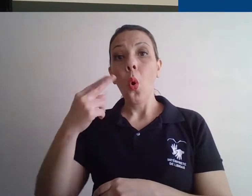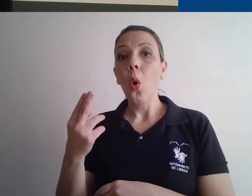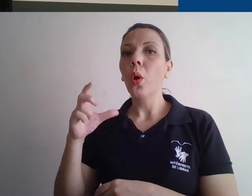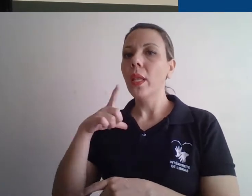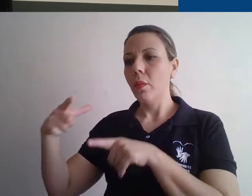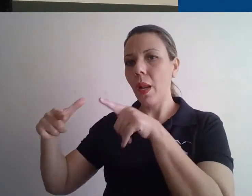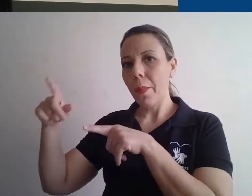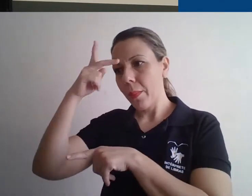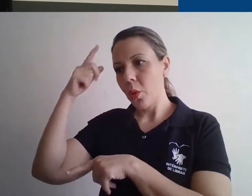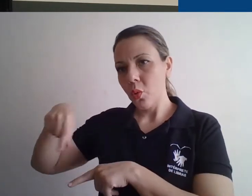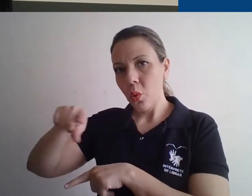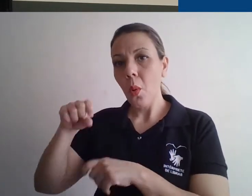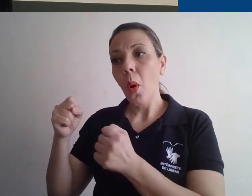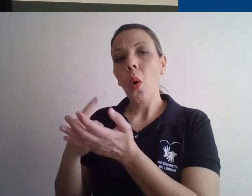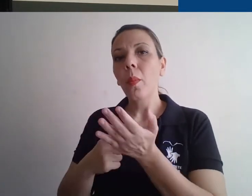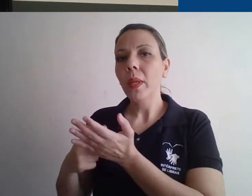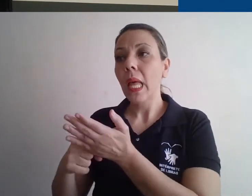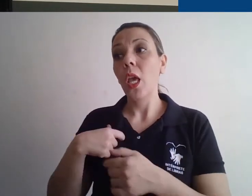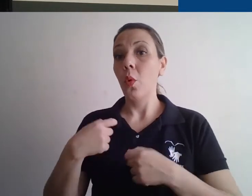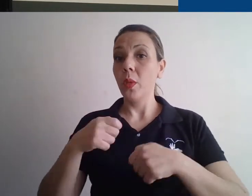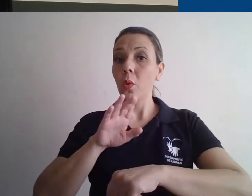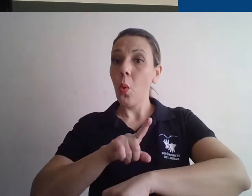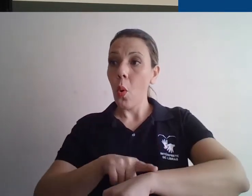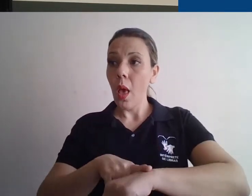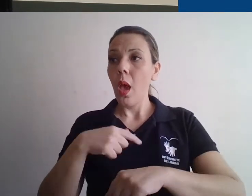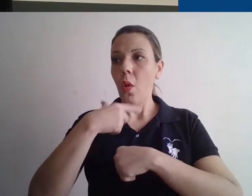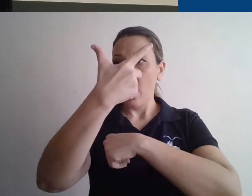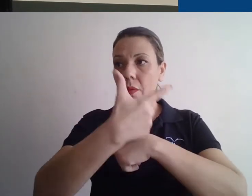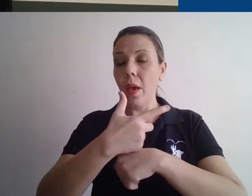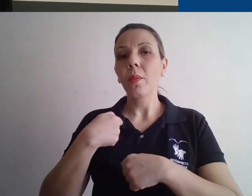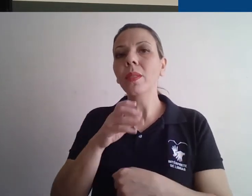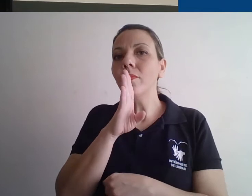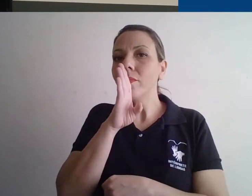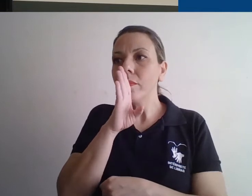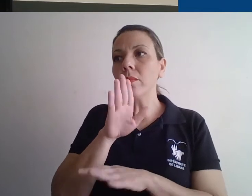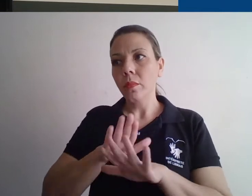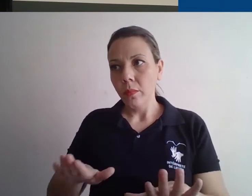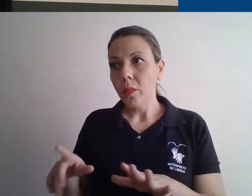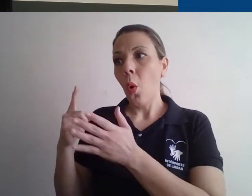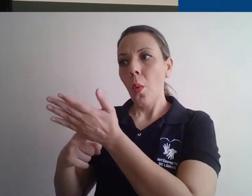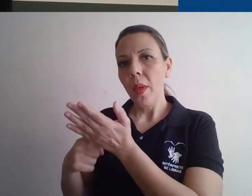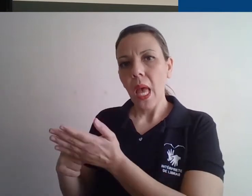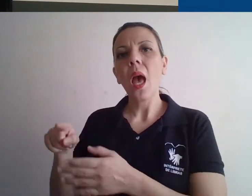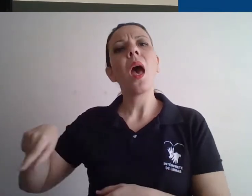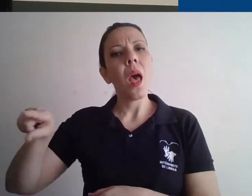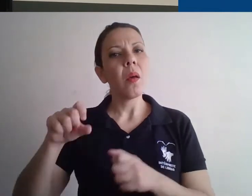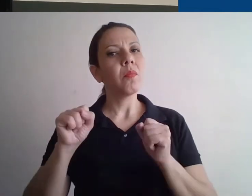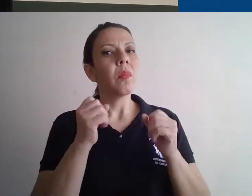essas pessoas que você irá gravar num horário X e que você vai precisar de um tempinho de silêncio para fazer isso. Eu tenho certeza que as